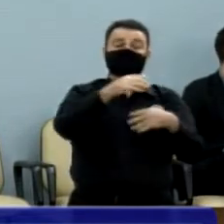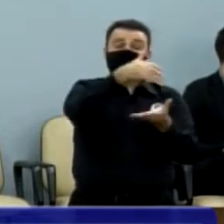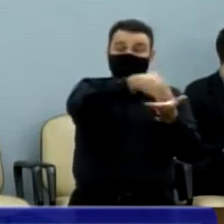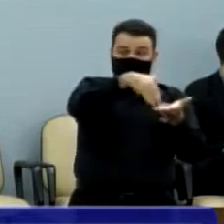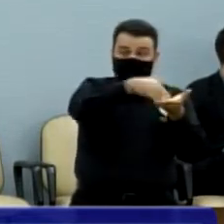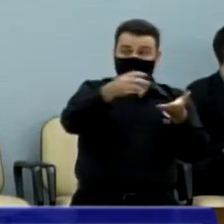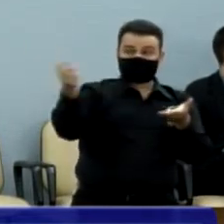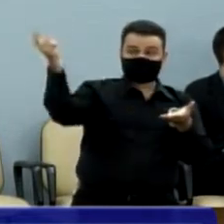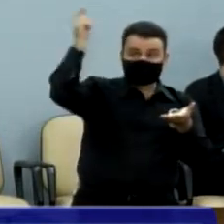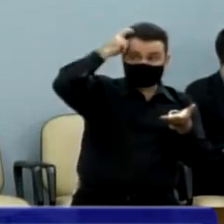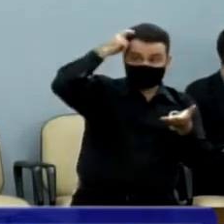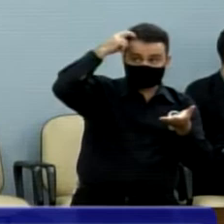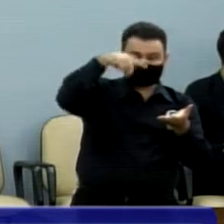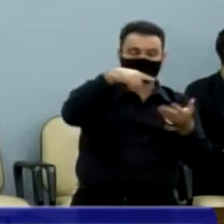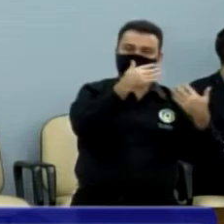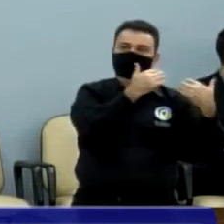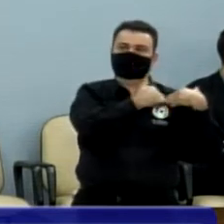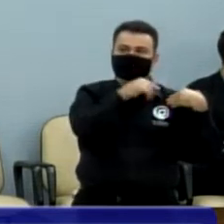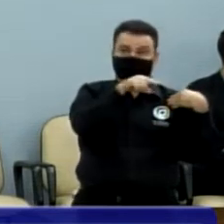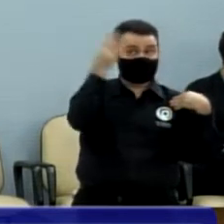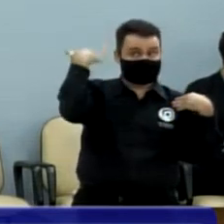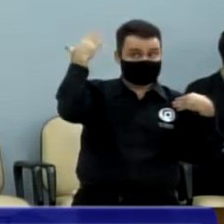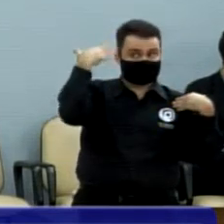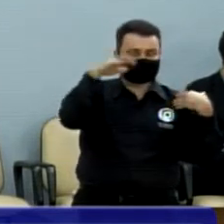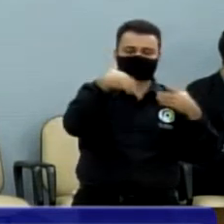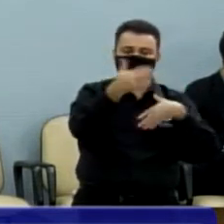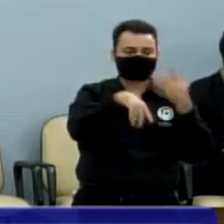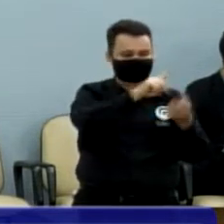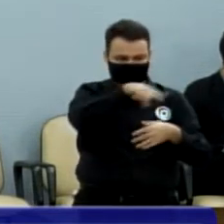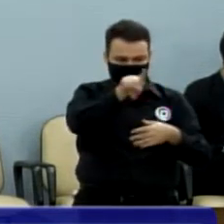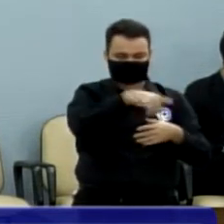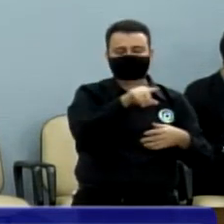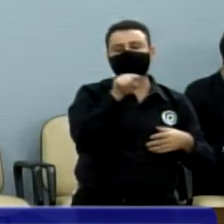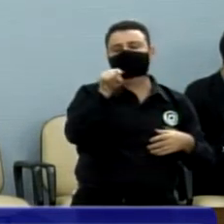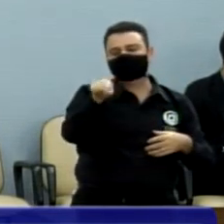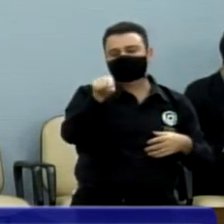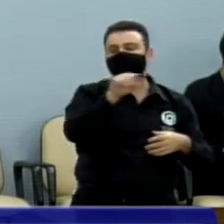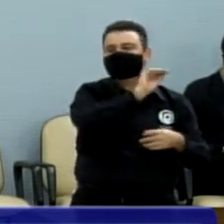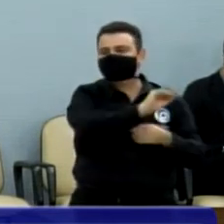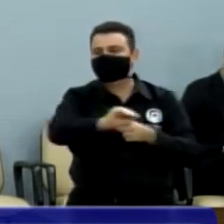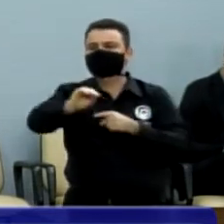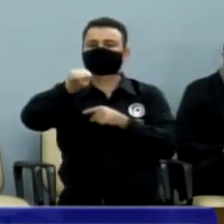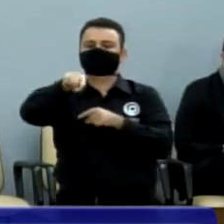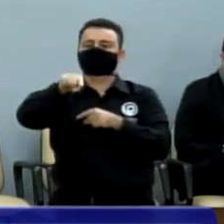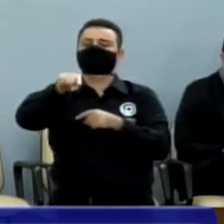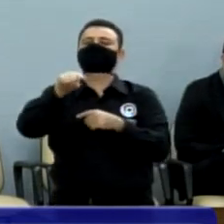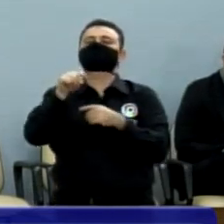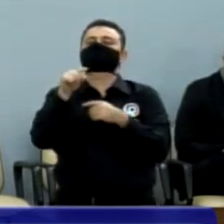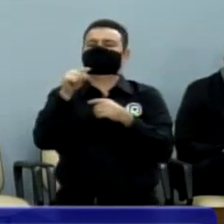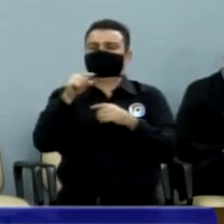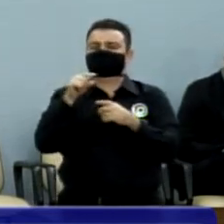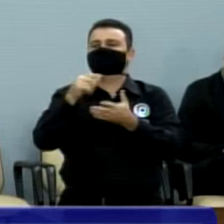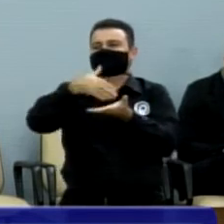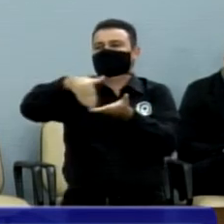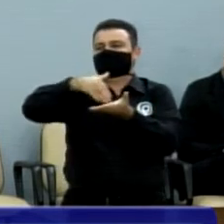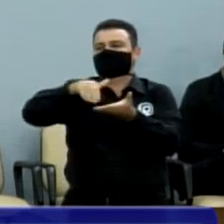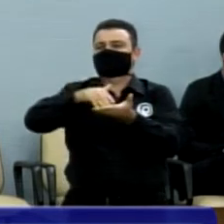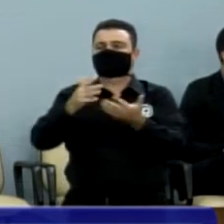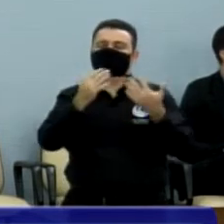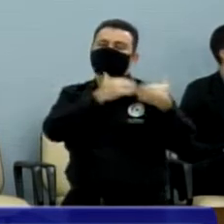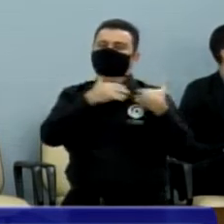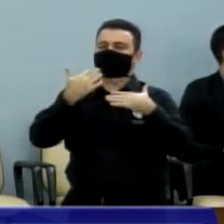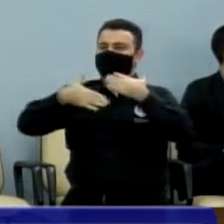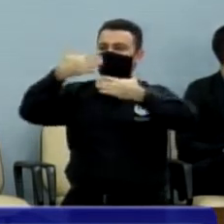Secretaria de Desenvolvimento Econômico, do competentíssimo Jorginho, meu amigo, mas a reivindicação é para que volte para a